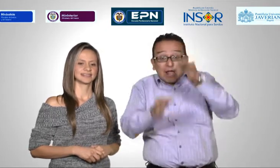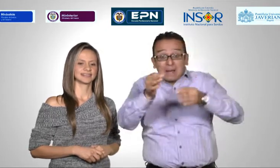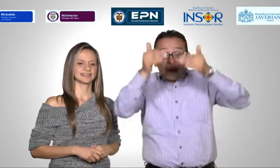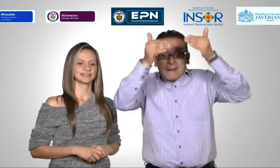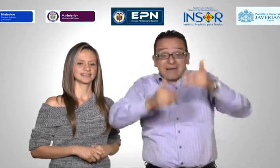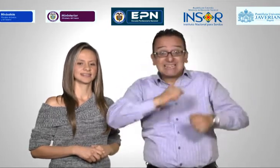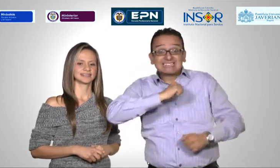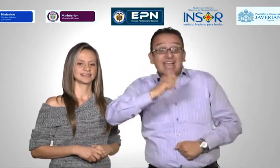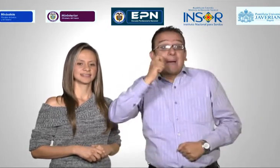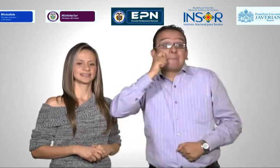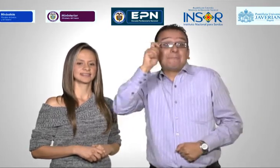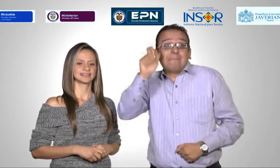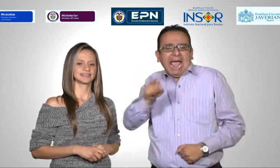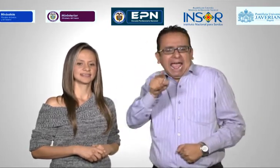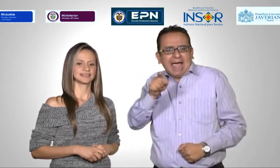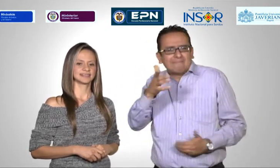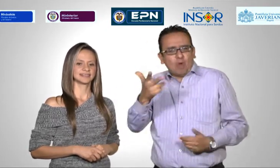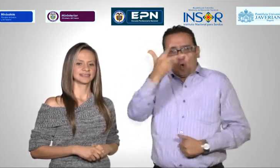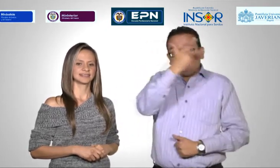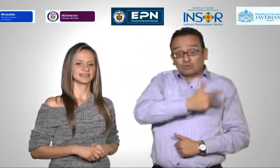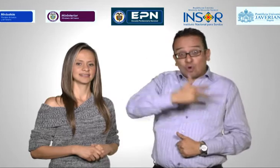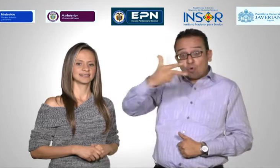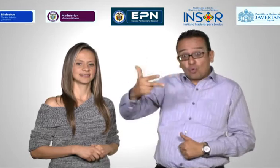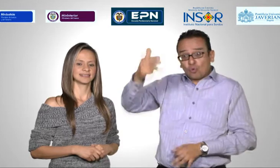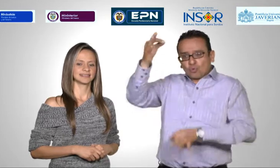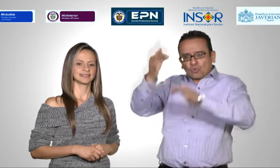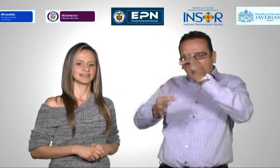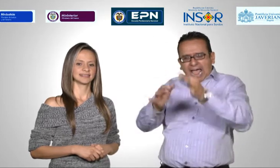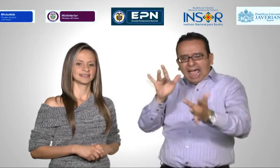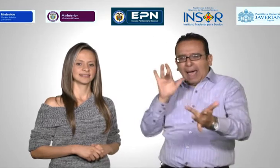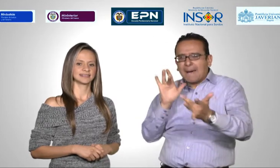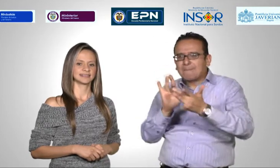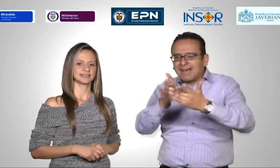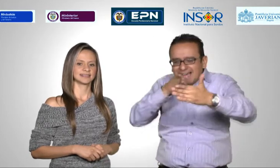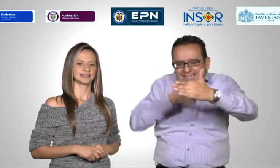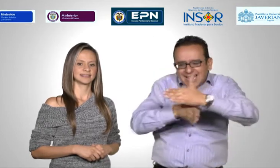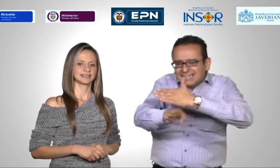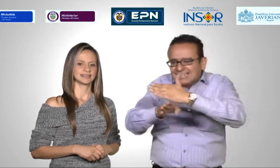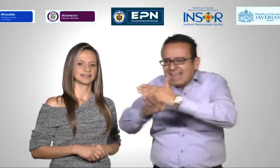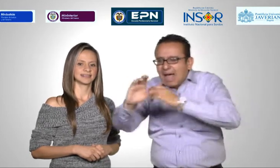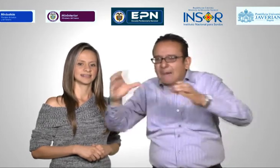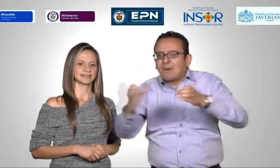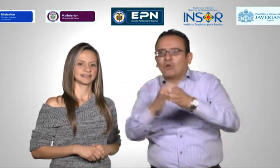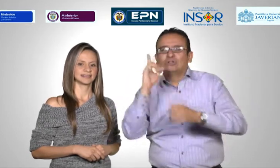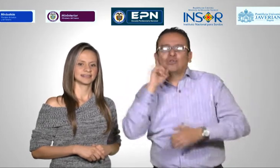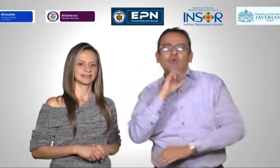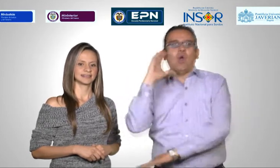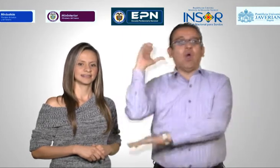Derechos Humanos Una justicia constitucional y accesible para la población sorda colombiana